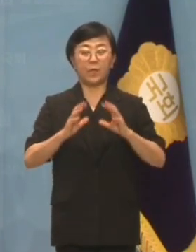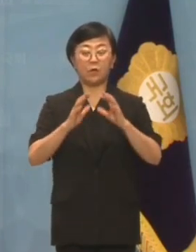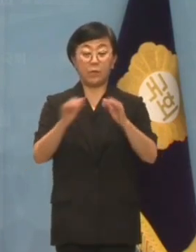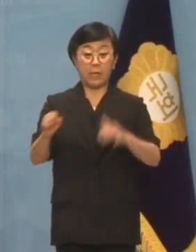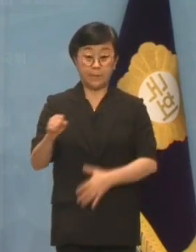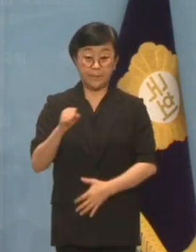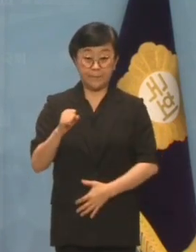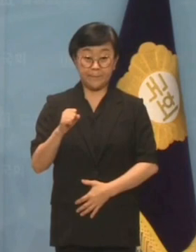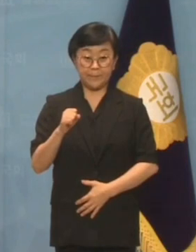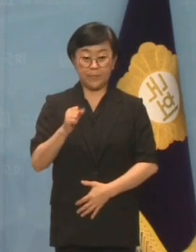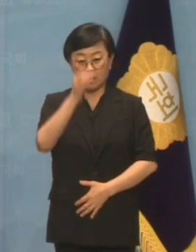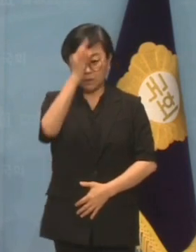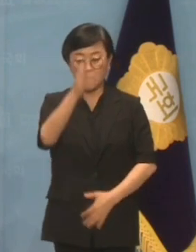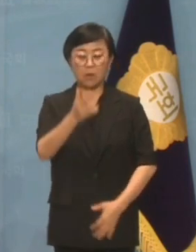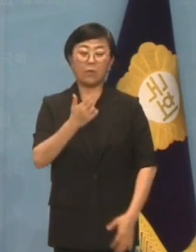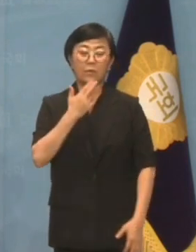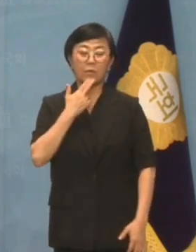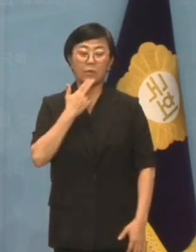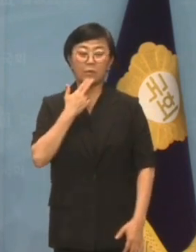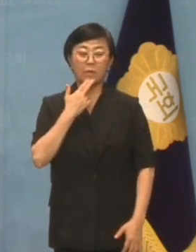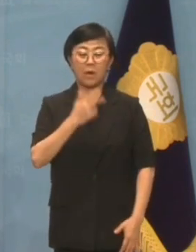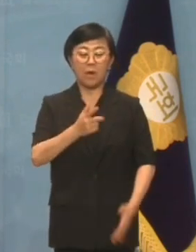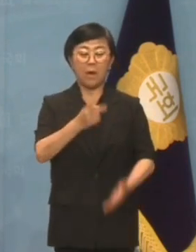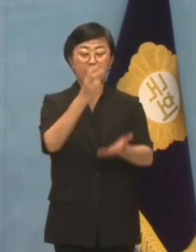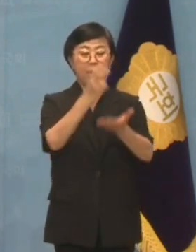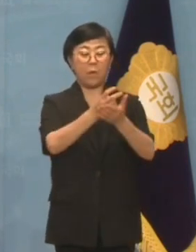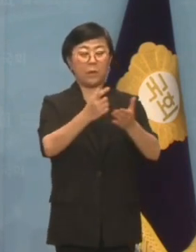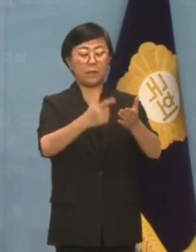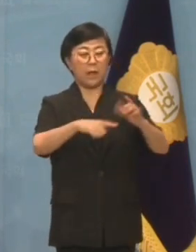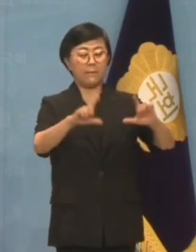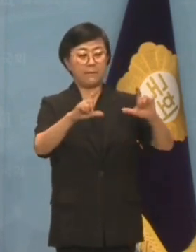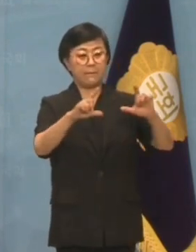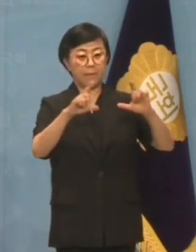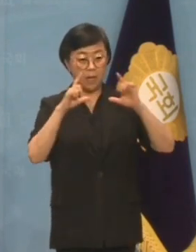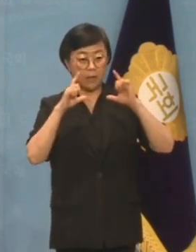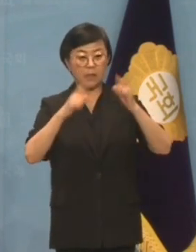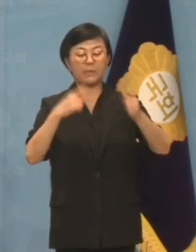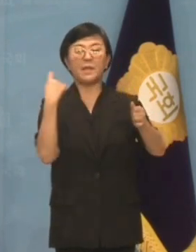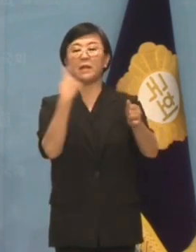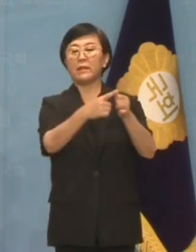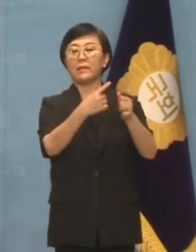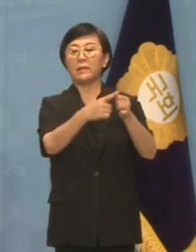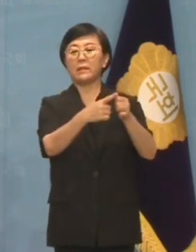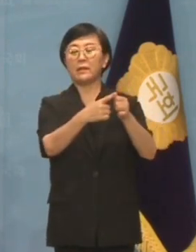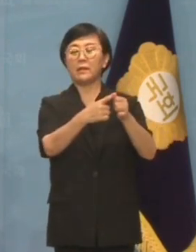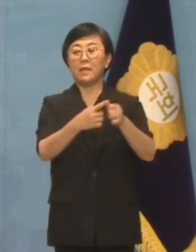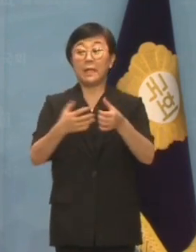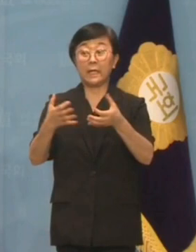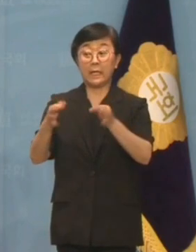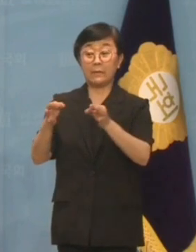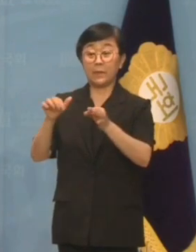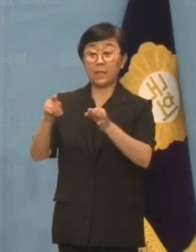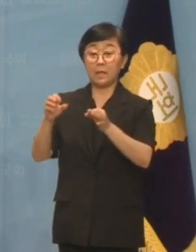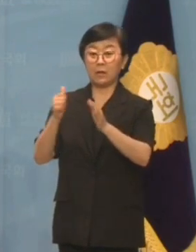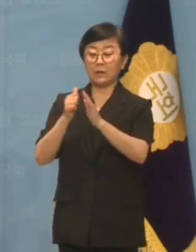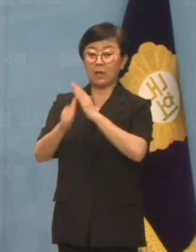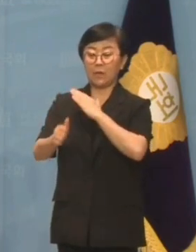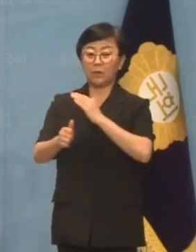국민의힘은 사과 한마디 없이 법원의 판결을 비난했습니다. 김기현 대표는